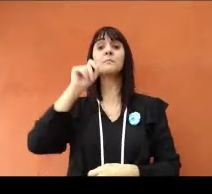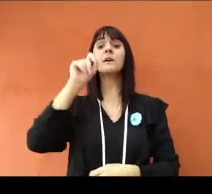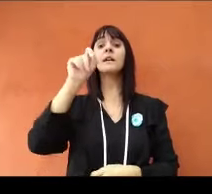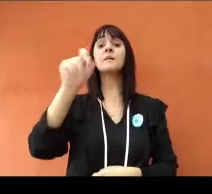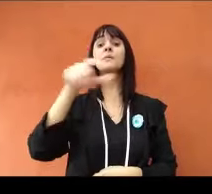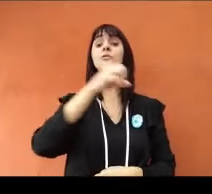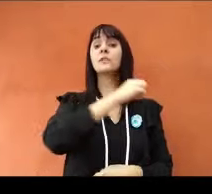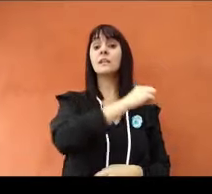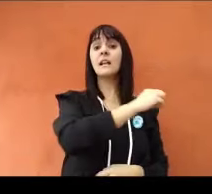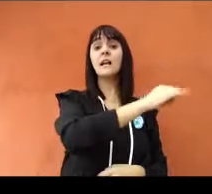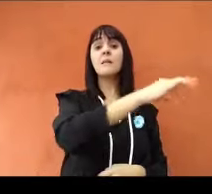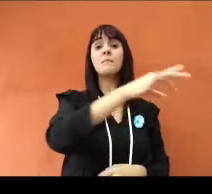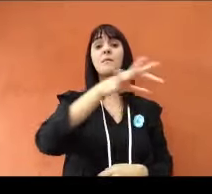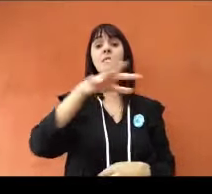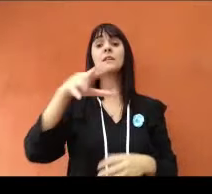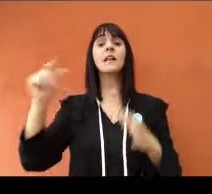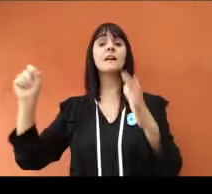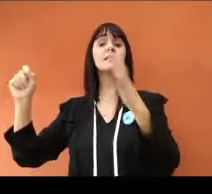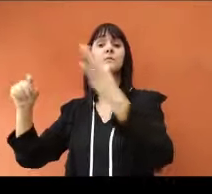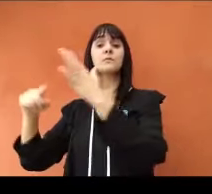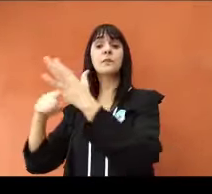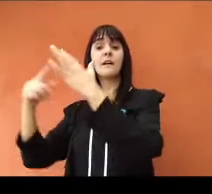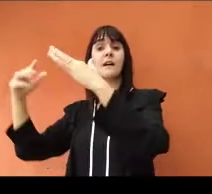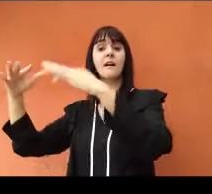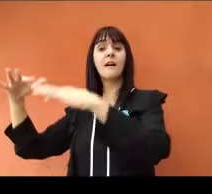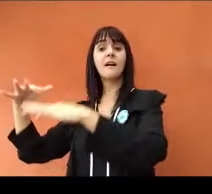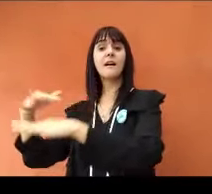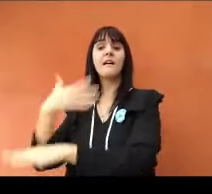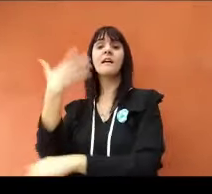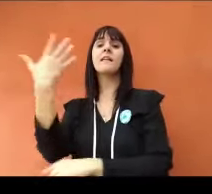Para mí, para vos en el campo y en la ciudad